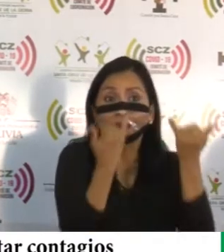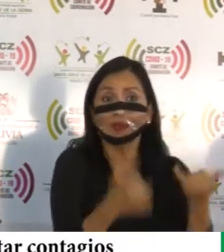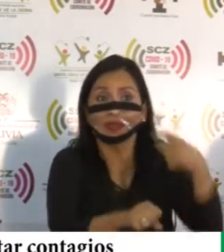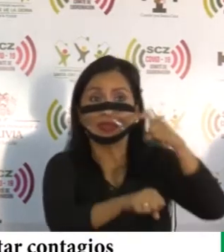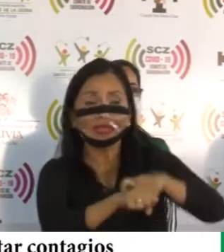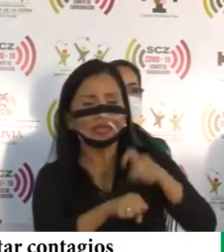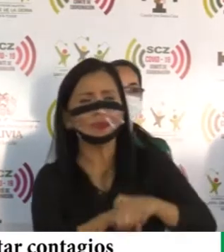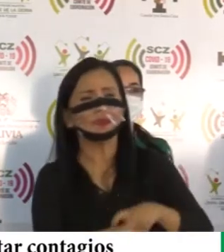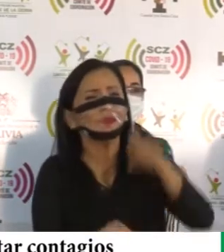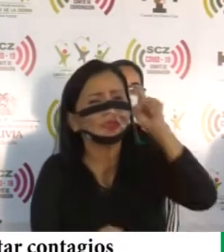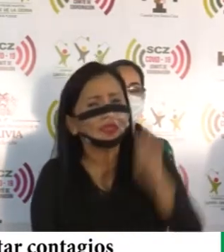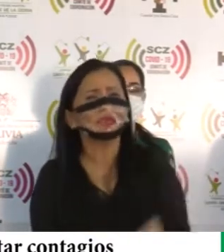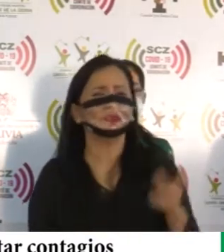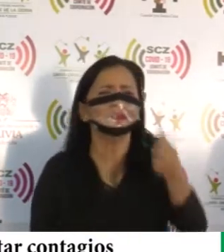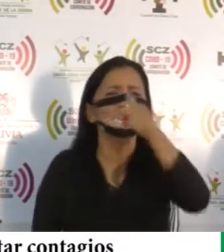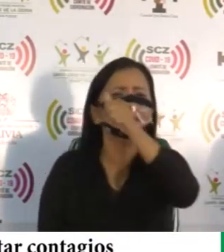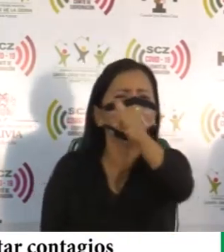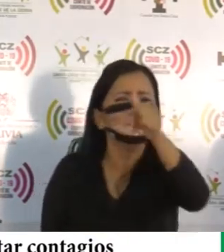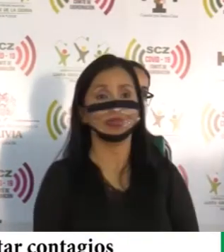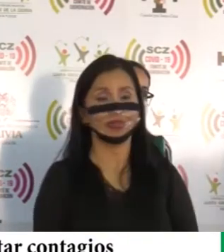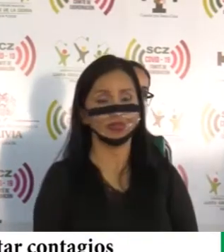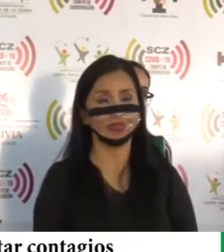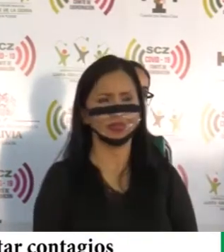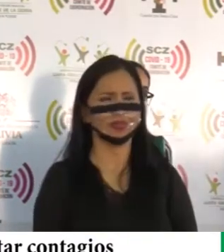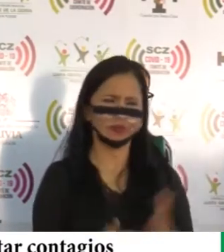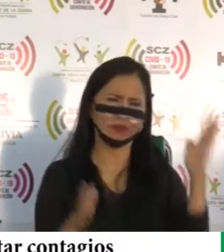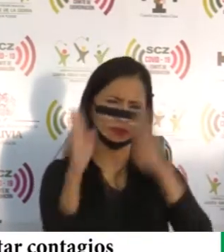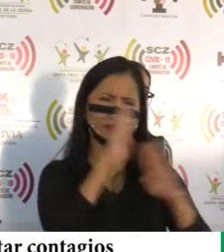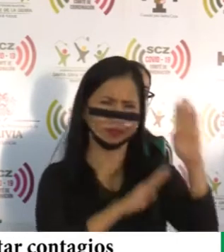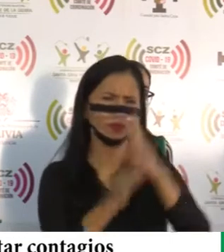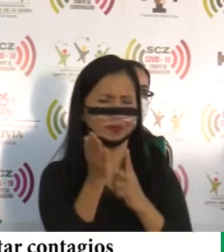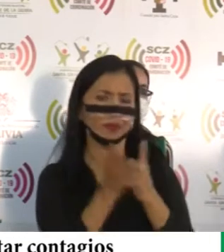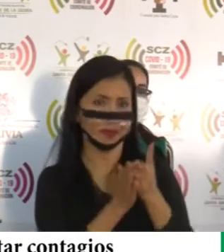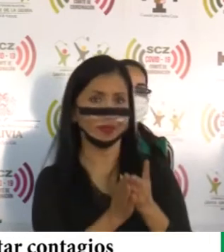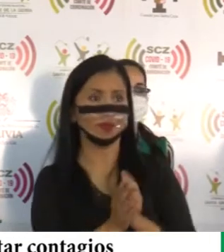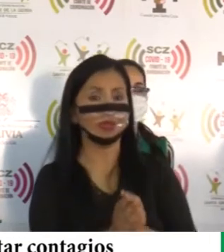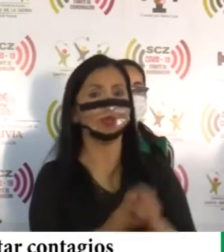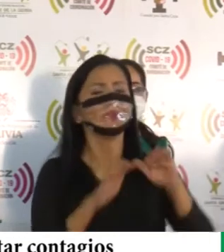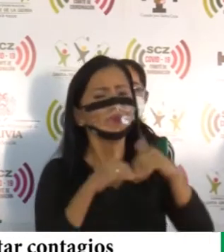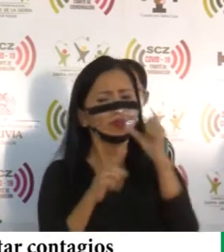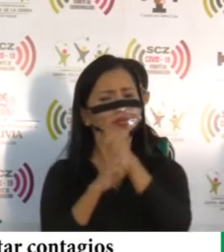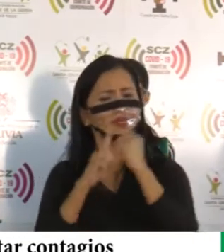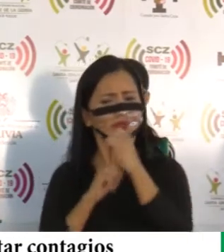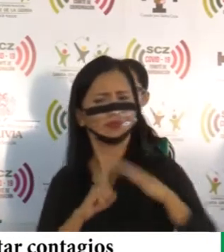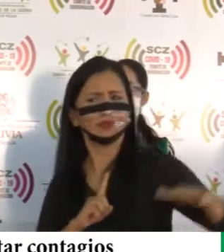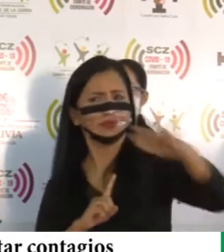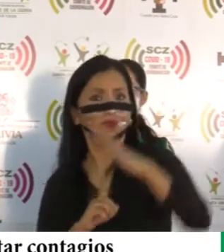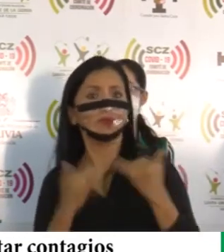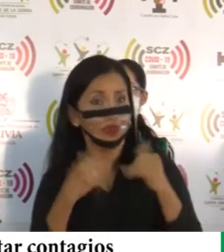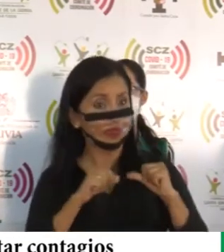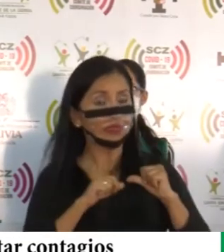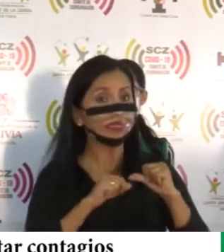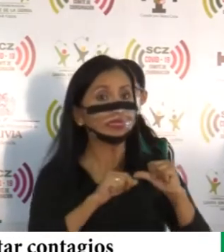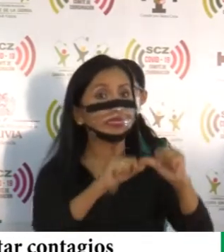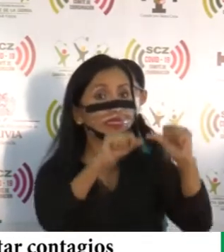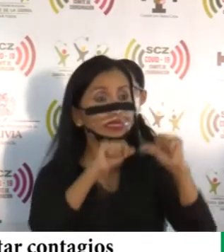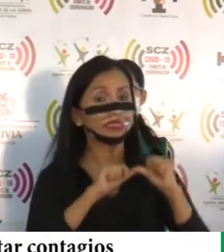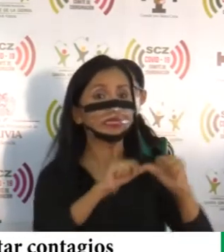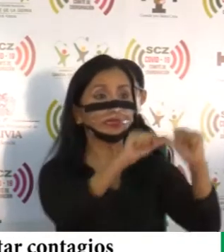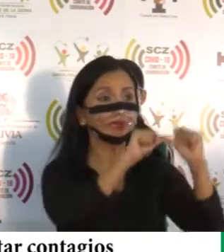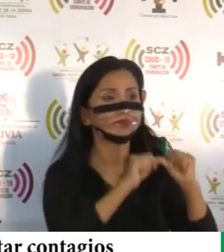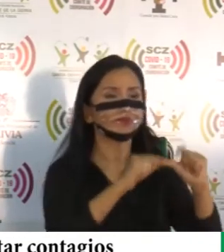más debemos ser conscientes. Muy preocupados con la situación actual en la que continúa nuestra